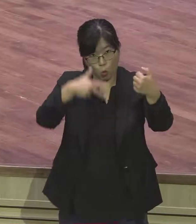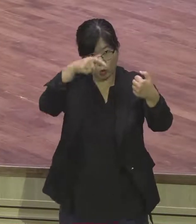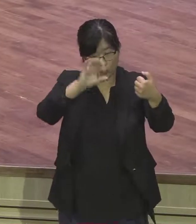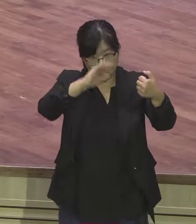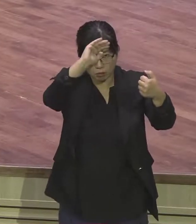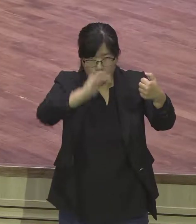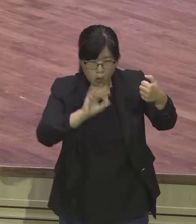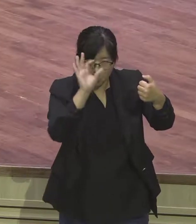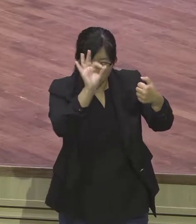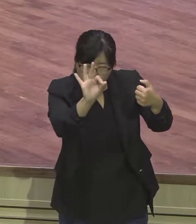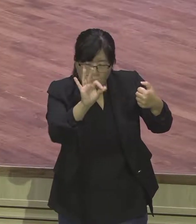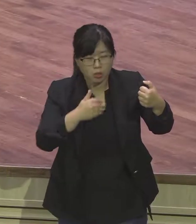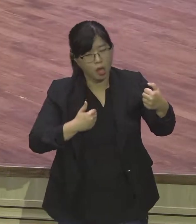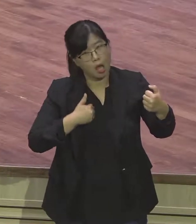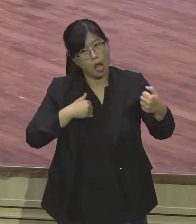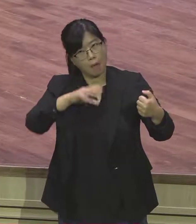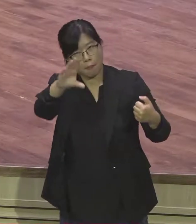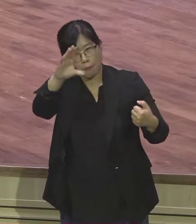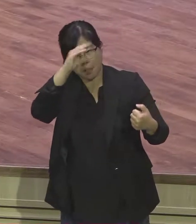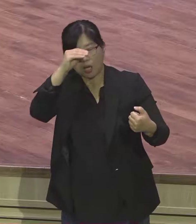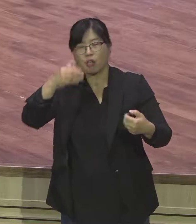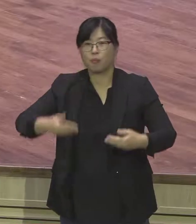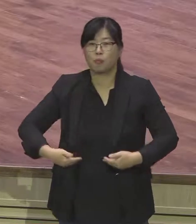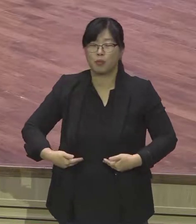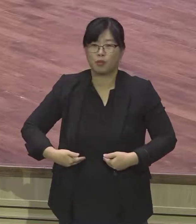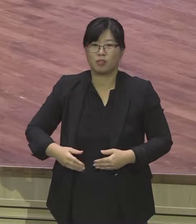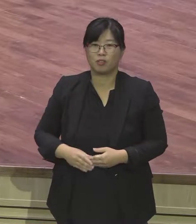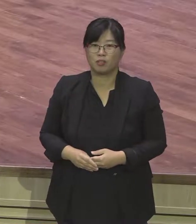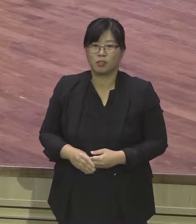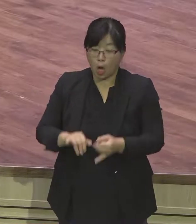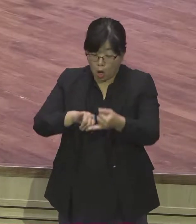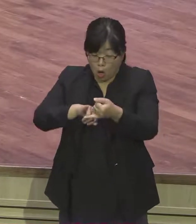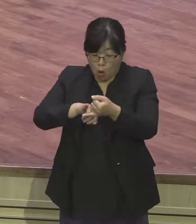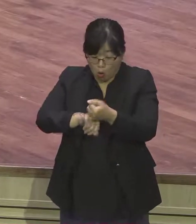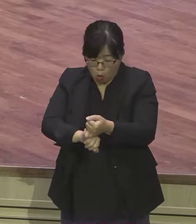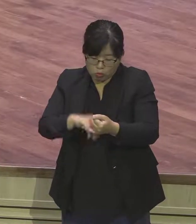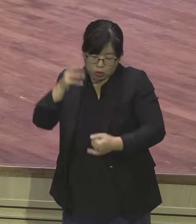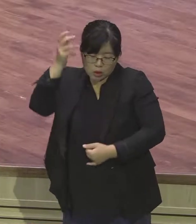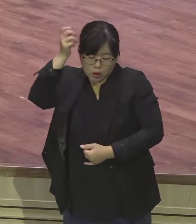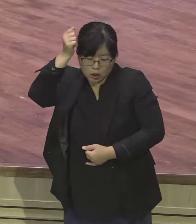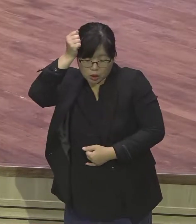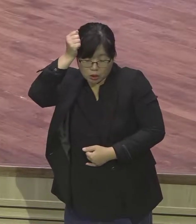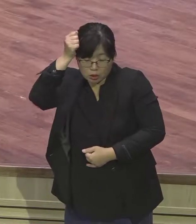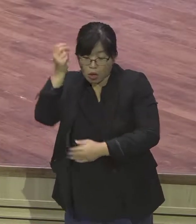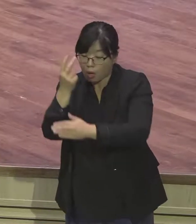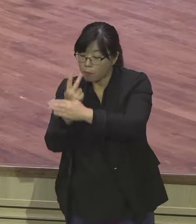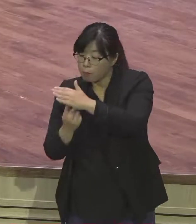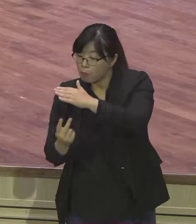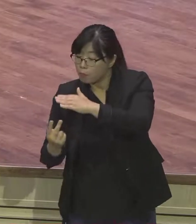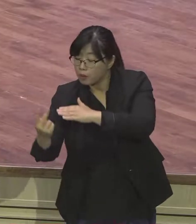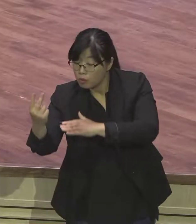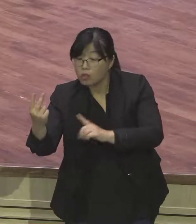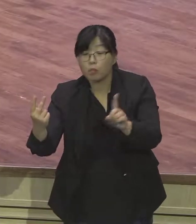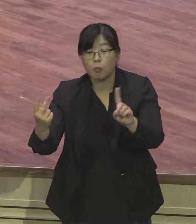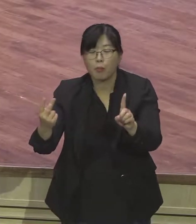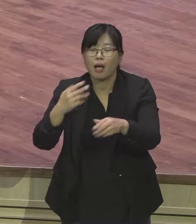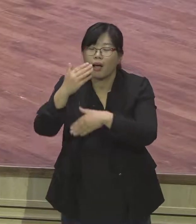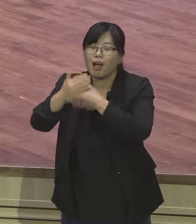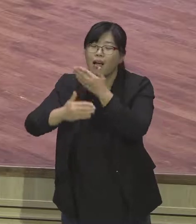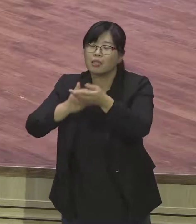저와 여운을 꼭 붙잡아야 할 비전이 다름아닙니다. 하나님의 은약성취라는 사실을 놓치면 안 돼요.